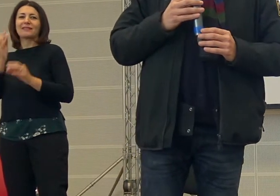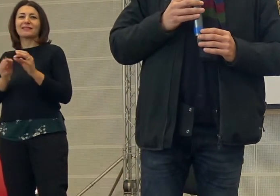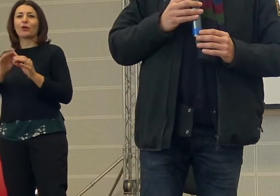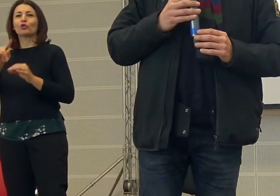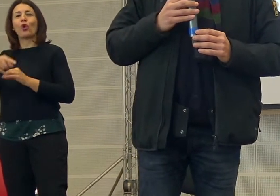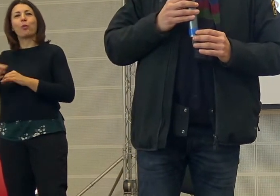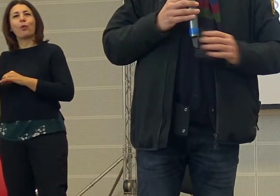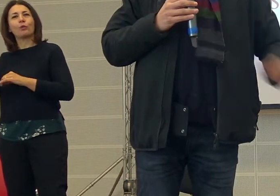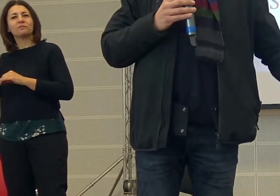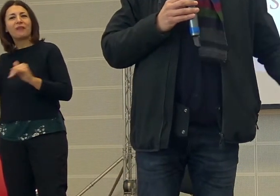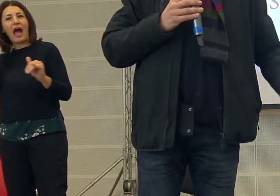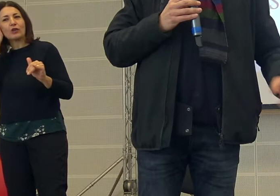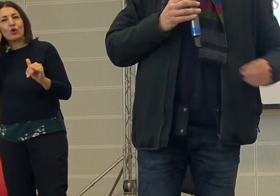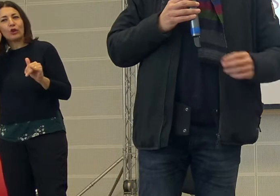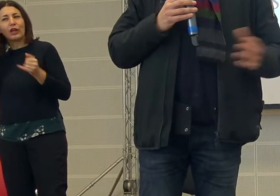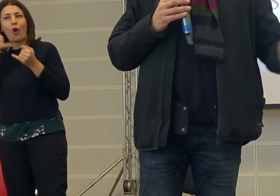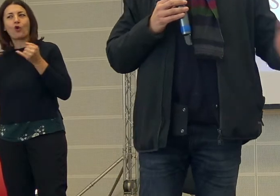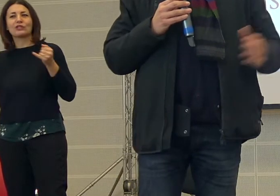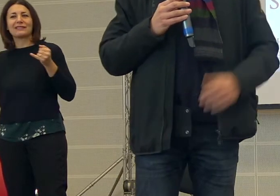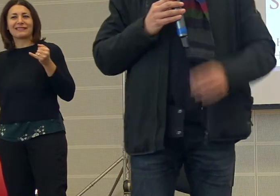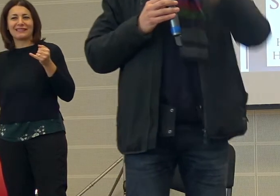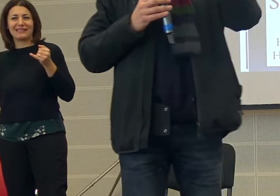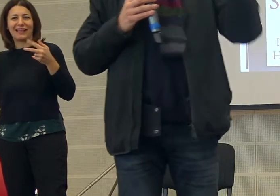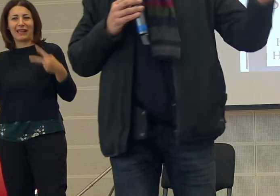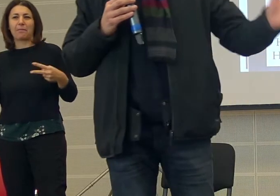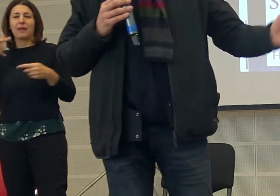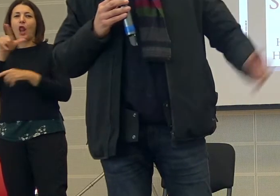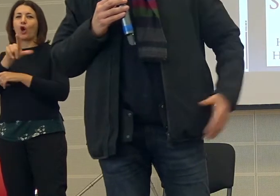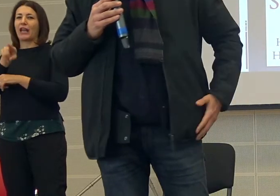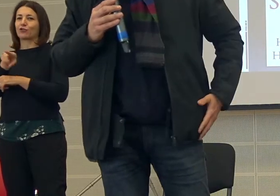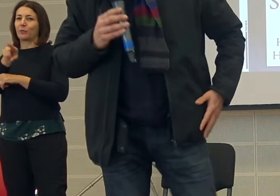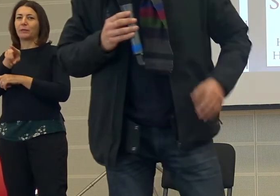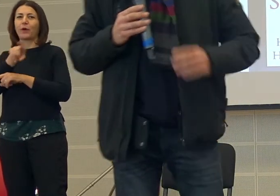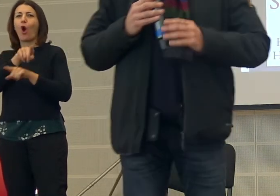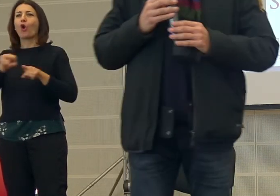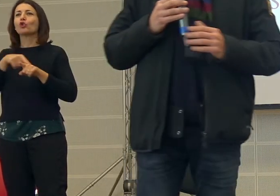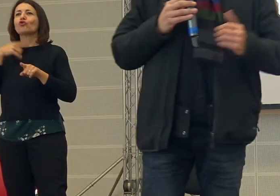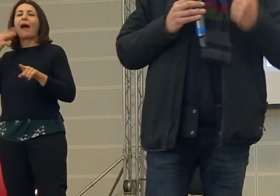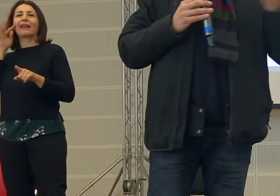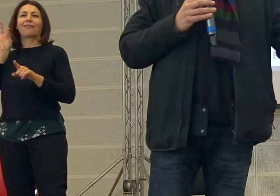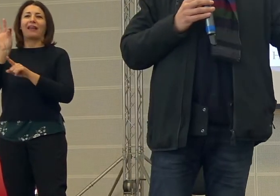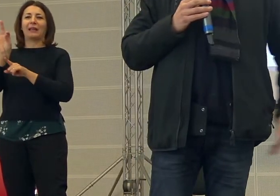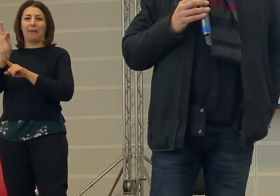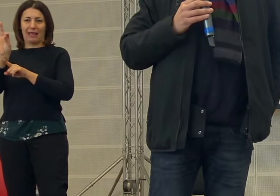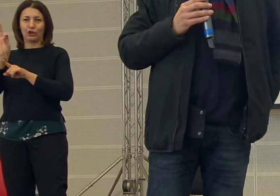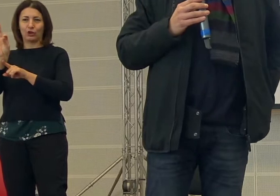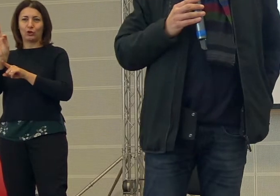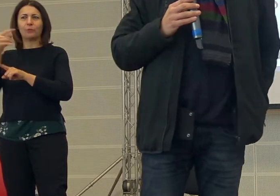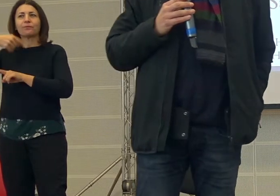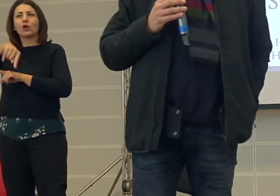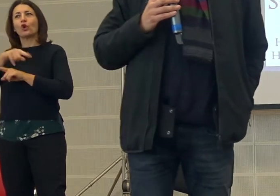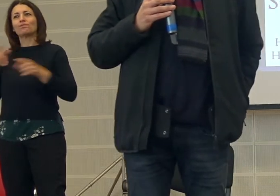streaming su Lorenzo Pinna. Ognuno ha i suoi punti di riferimento nella vita. Noi siamo la